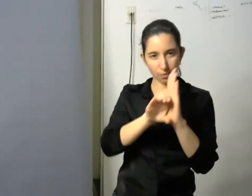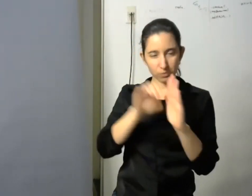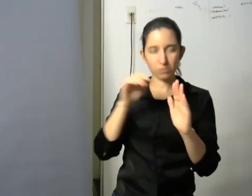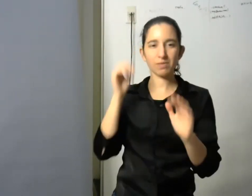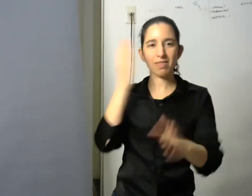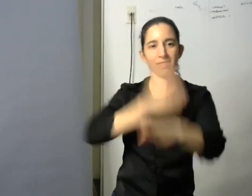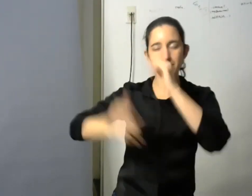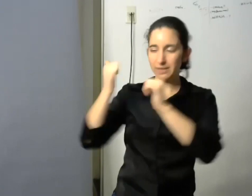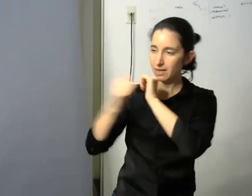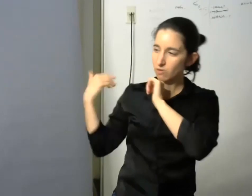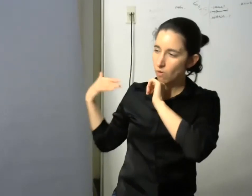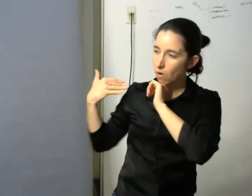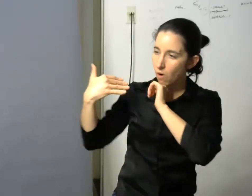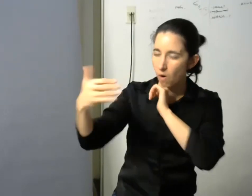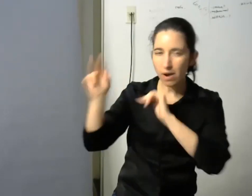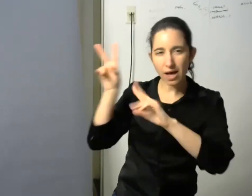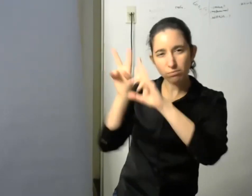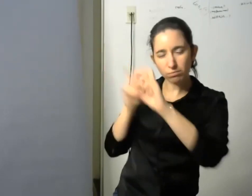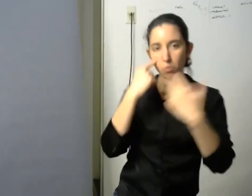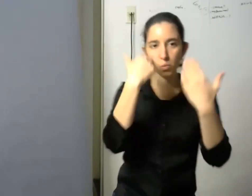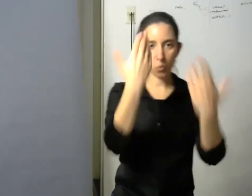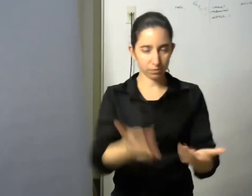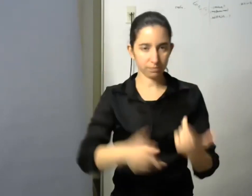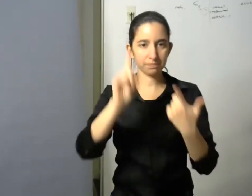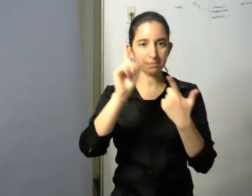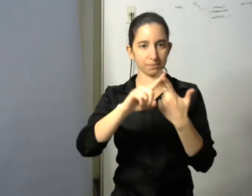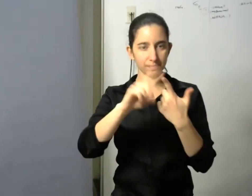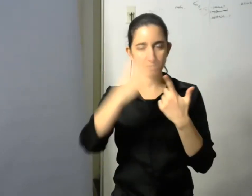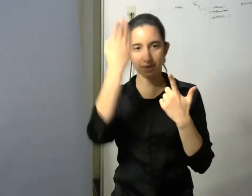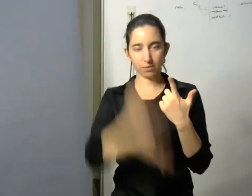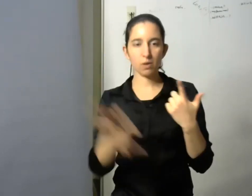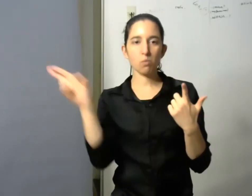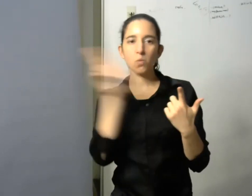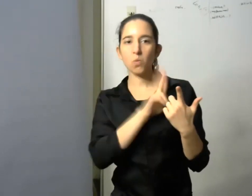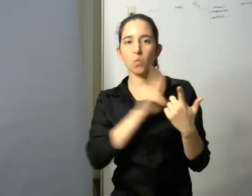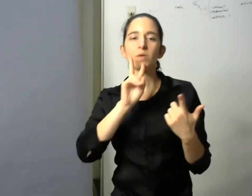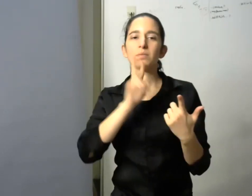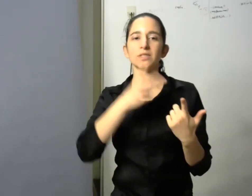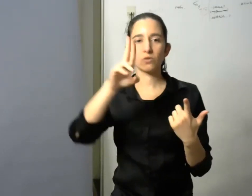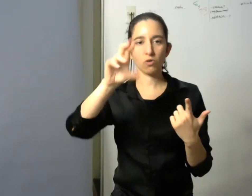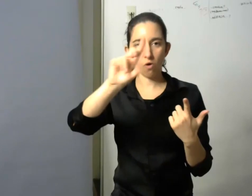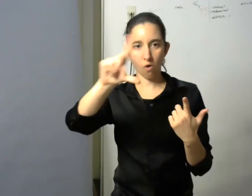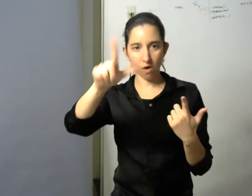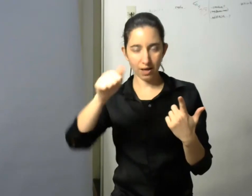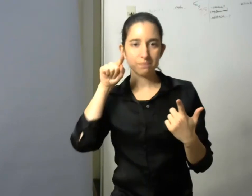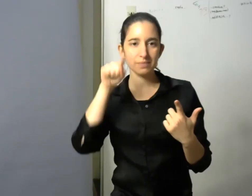acompaña también Alejandra Roca doctora en antropología es profesora regular de la